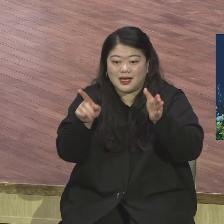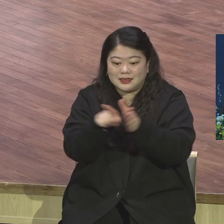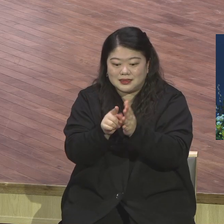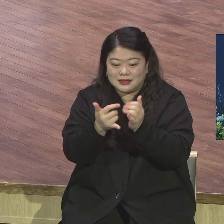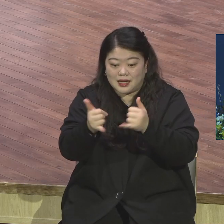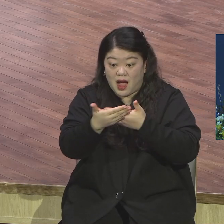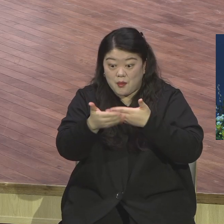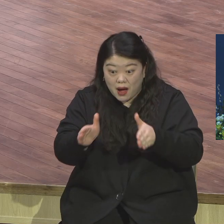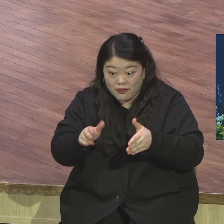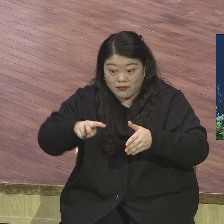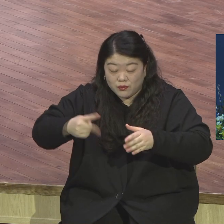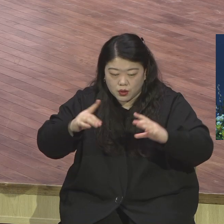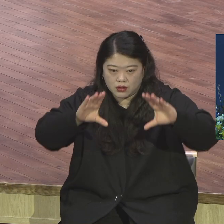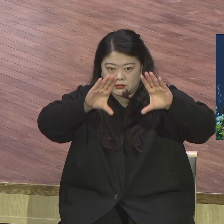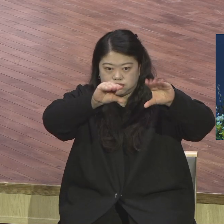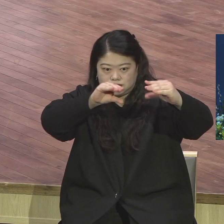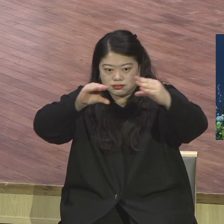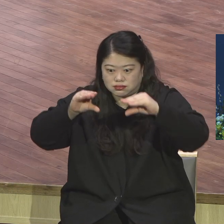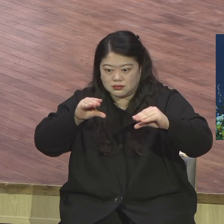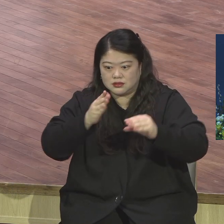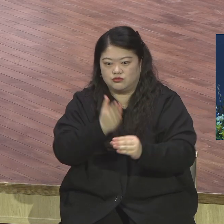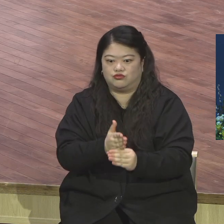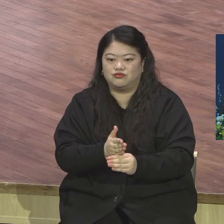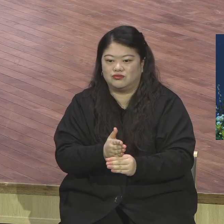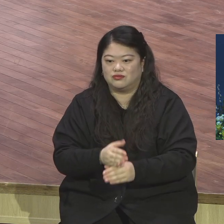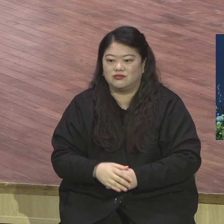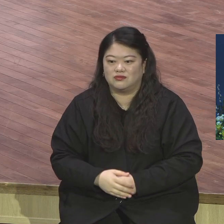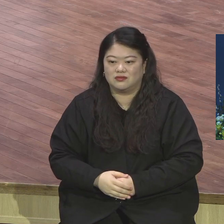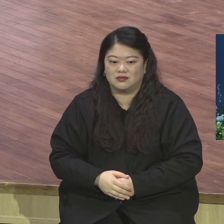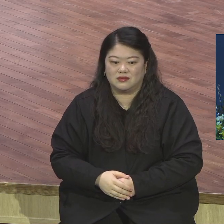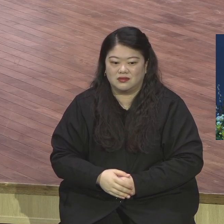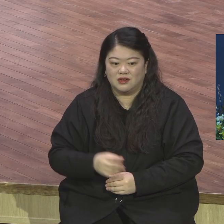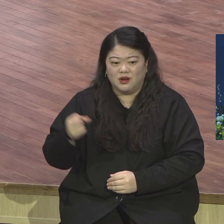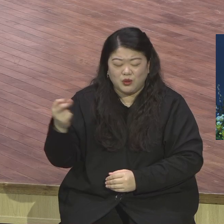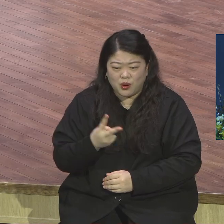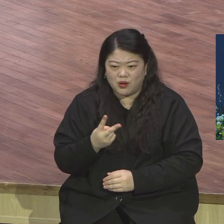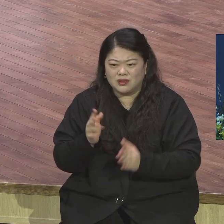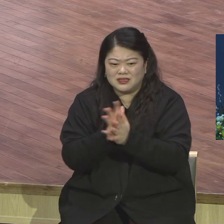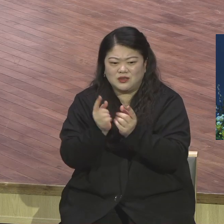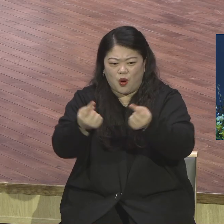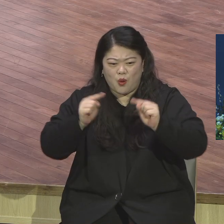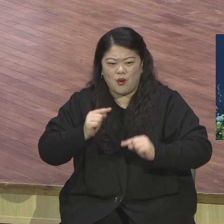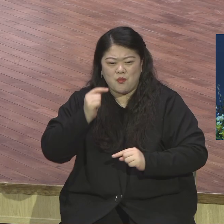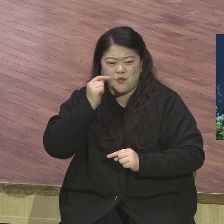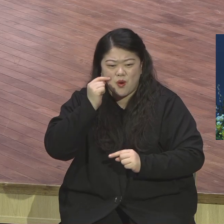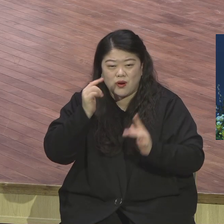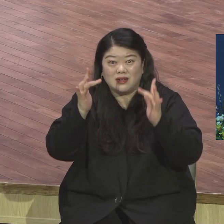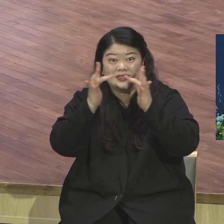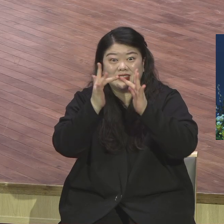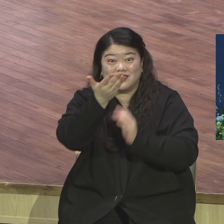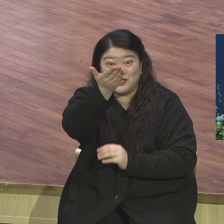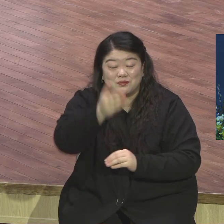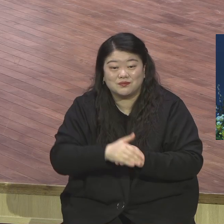우리 오지 못해서 온라인에 뵙런트 성도들 함께 서로 다 인사합시다. 서로 바라보면서